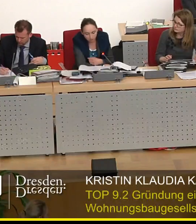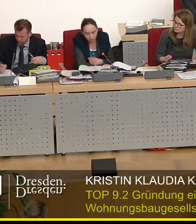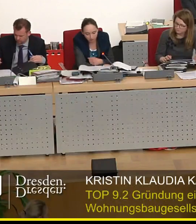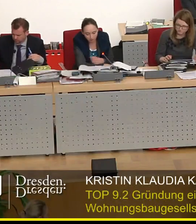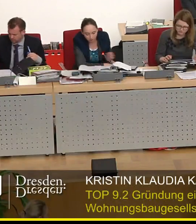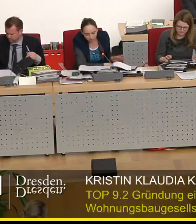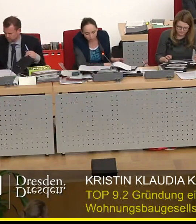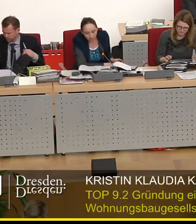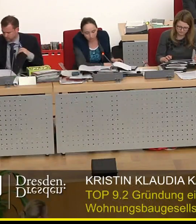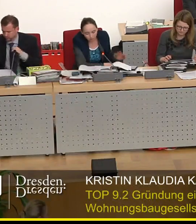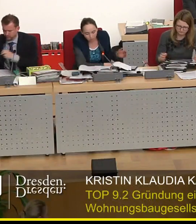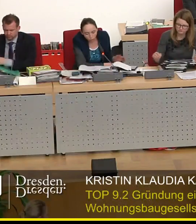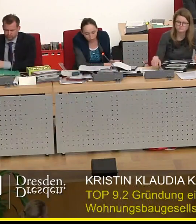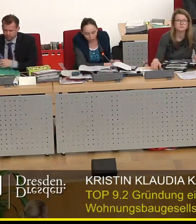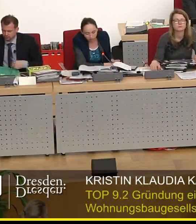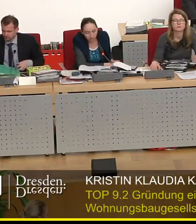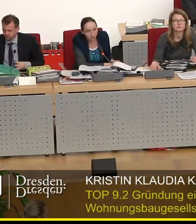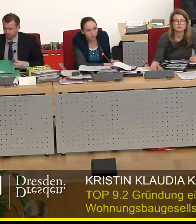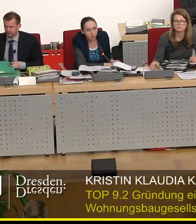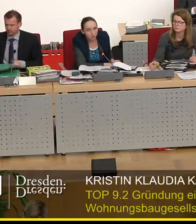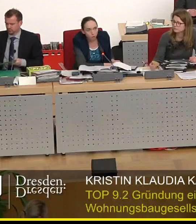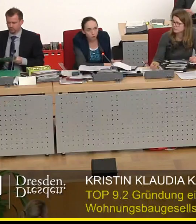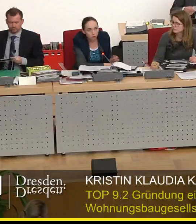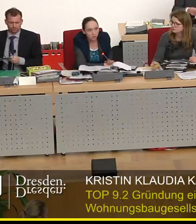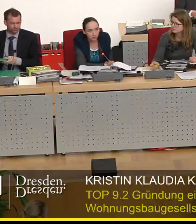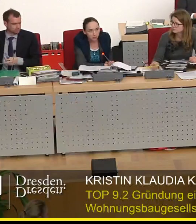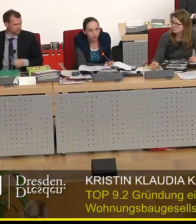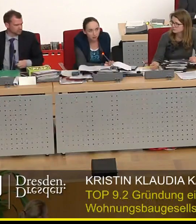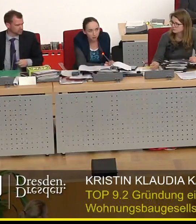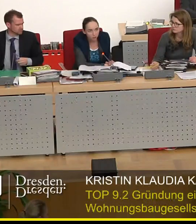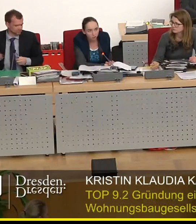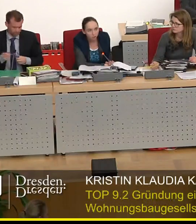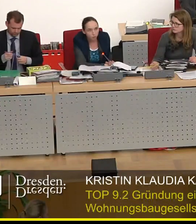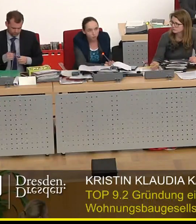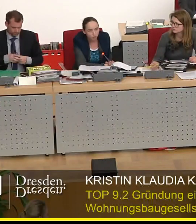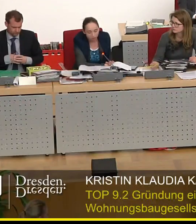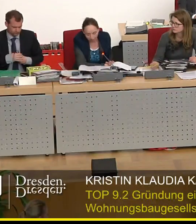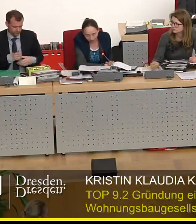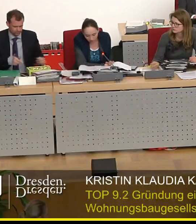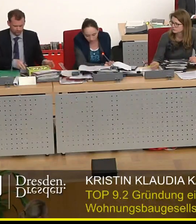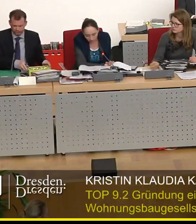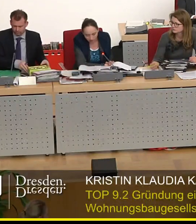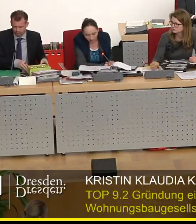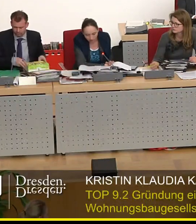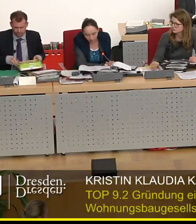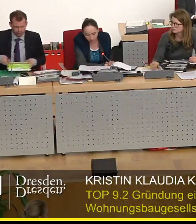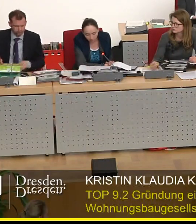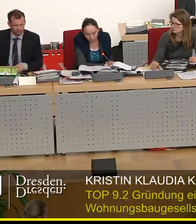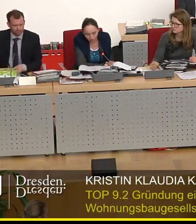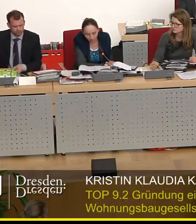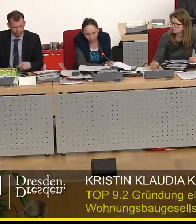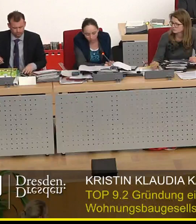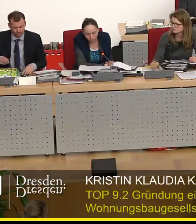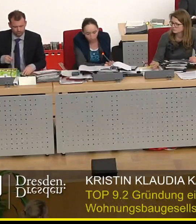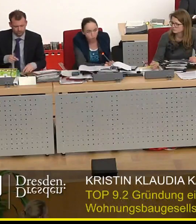Arbeitsaufwand möglicherweise durch den KG-Geschäftsführer, der seitens